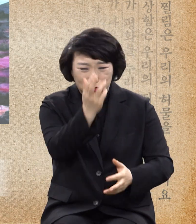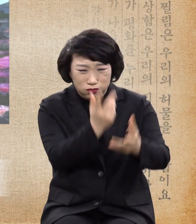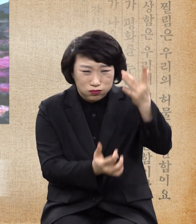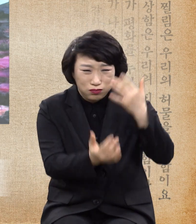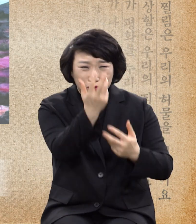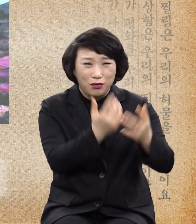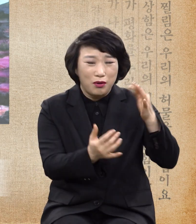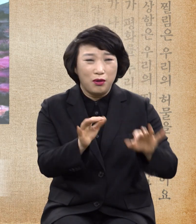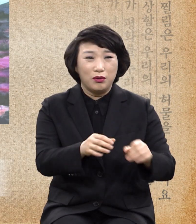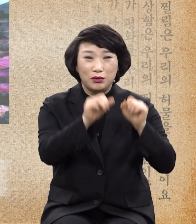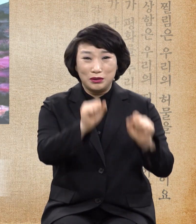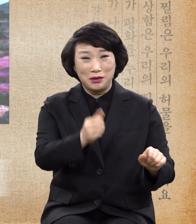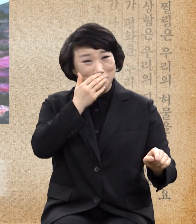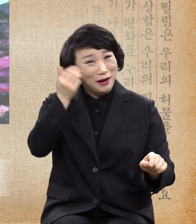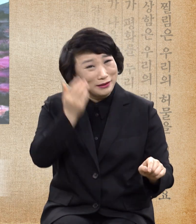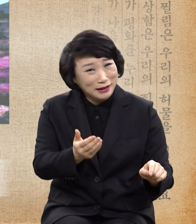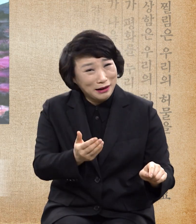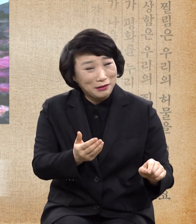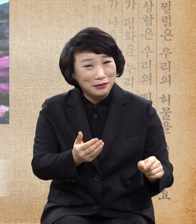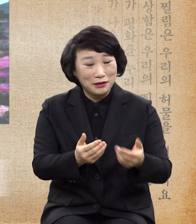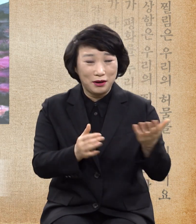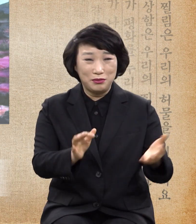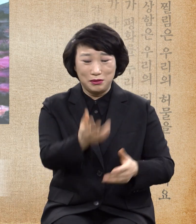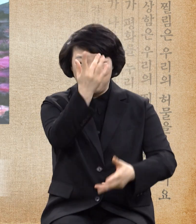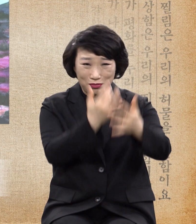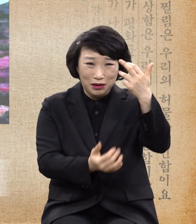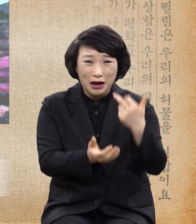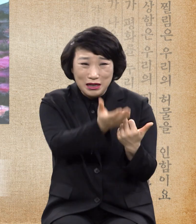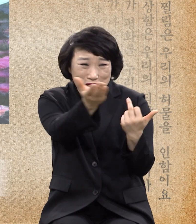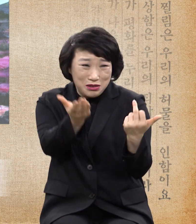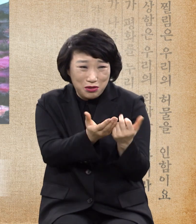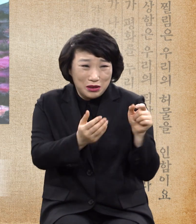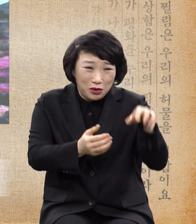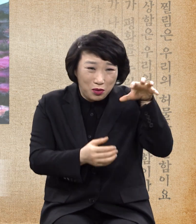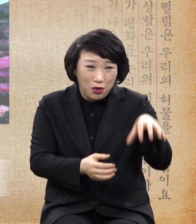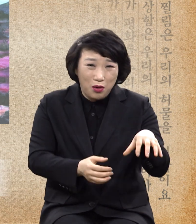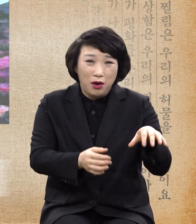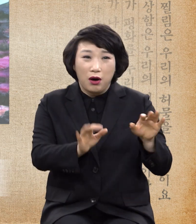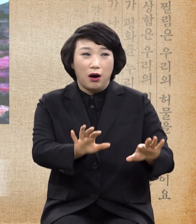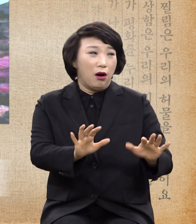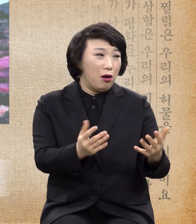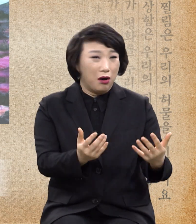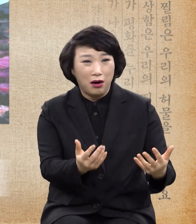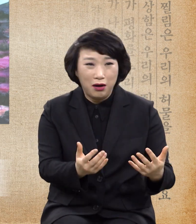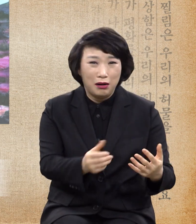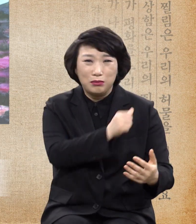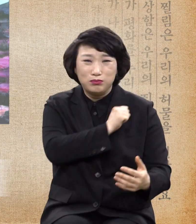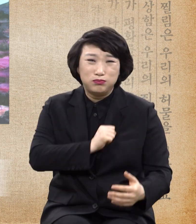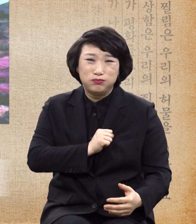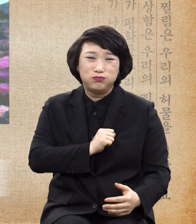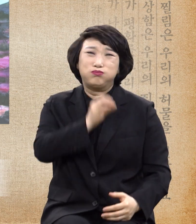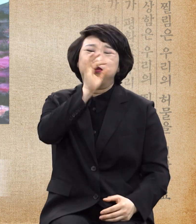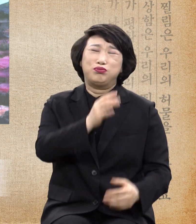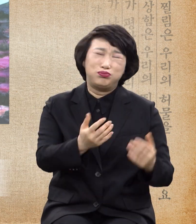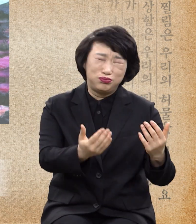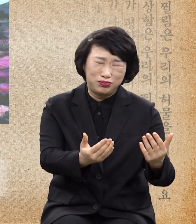견디요. 타는 불모 속에서 어떻게 견디요. 못 견디지. 나와 여러분들이